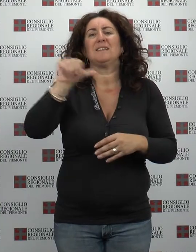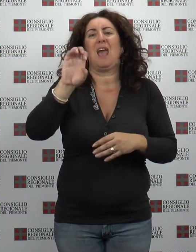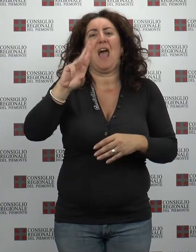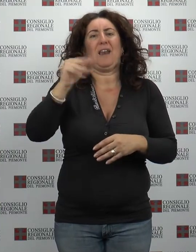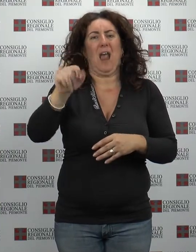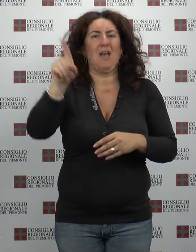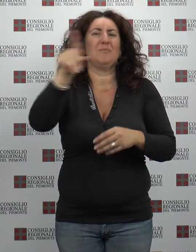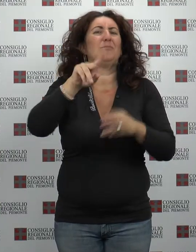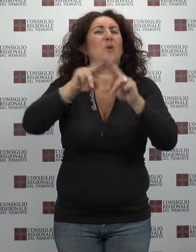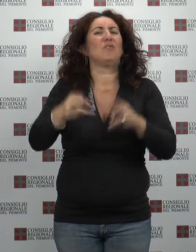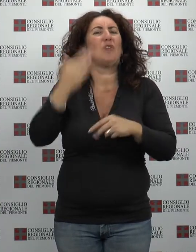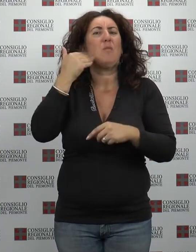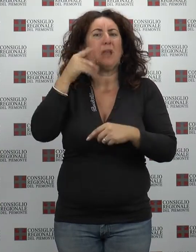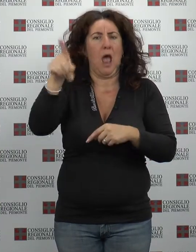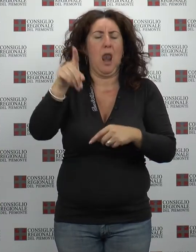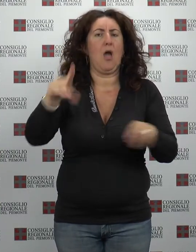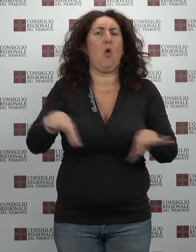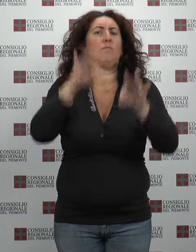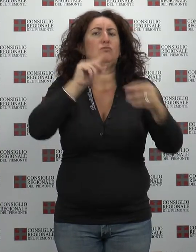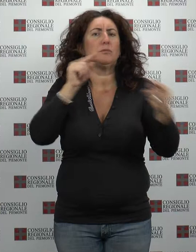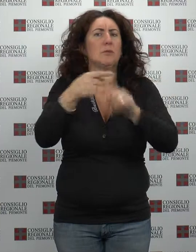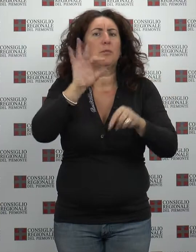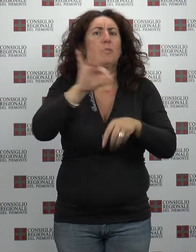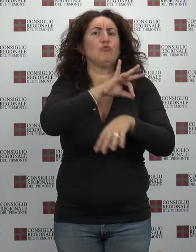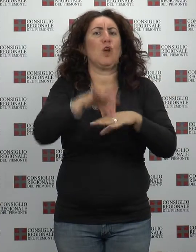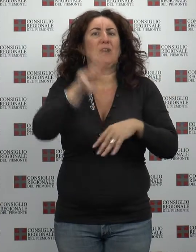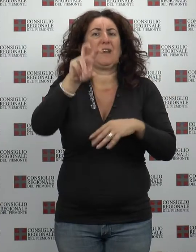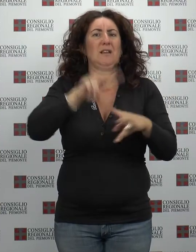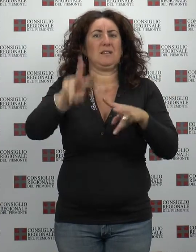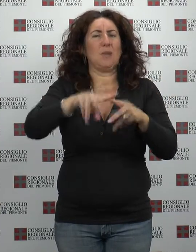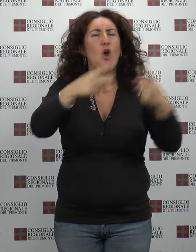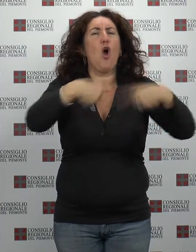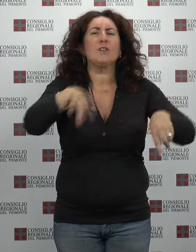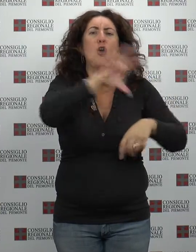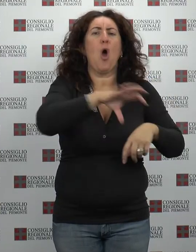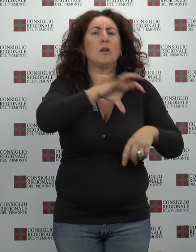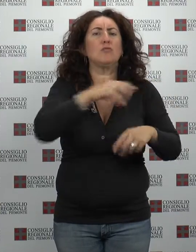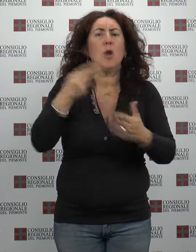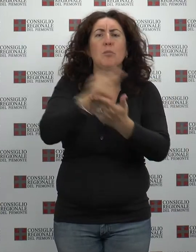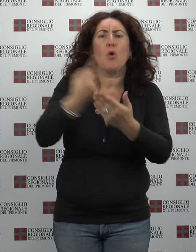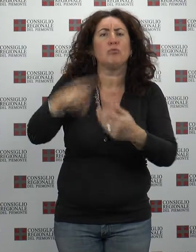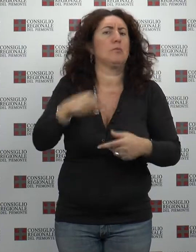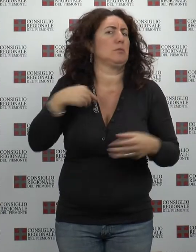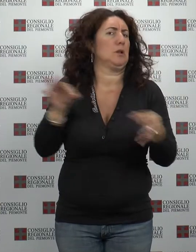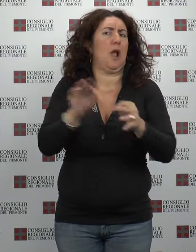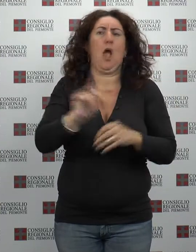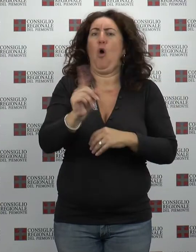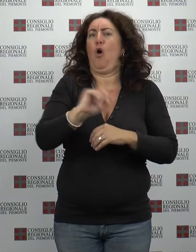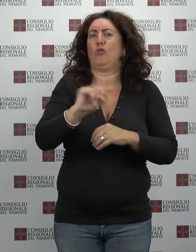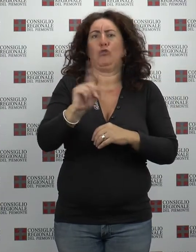di martedì 30 settembre. Il Consiglio regionale ha espresso contrarietà al progetto, votando i due documenti proposti rispettivamente